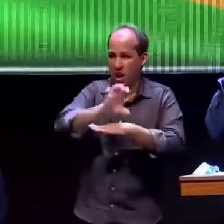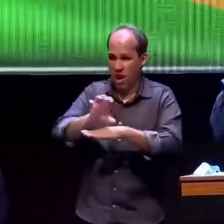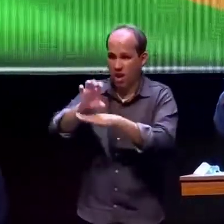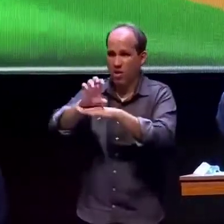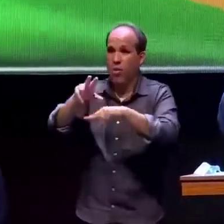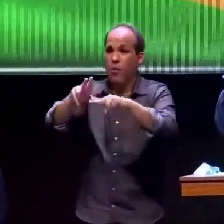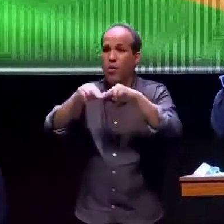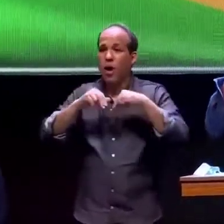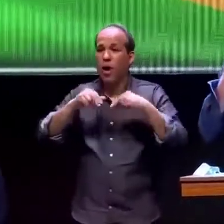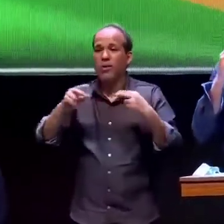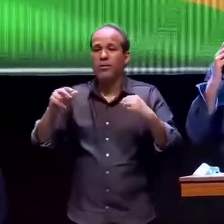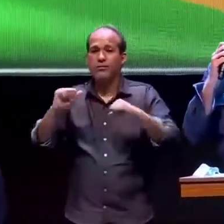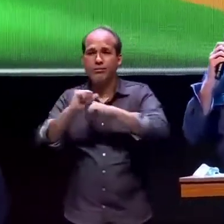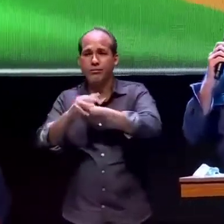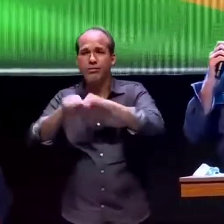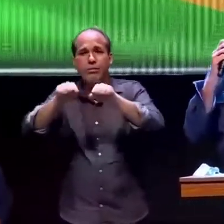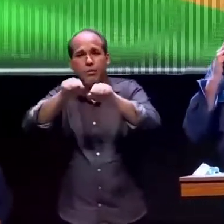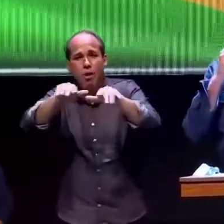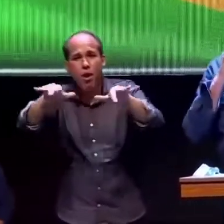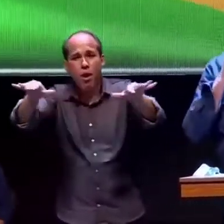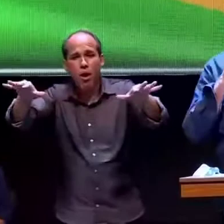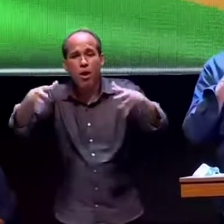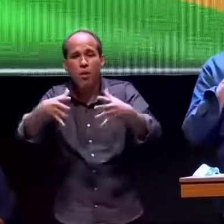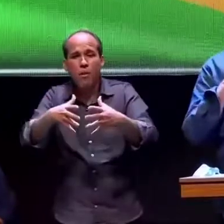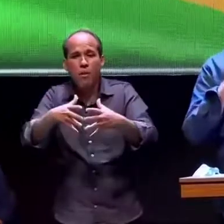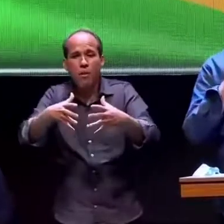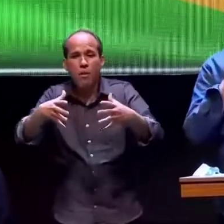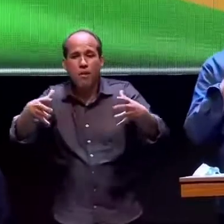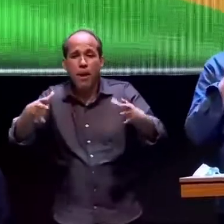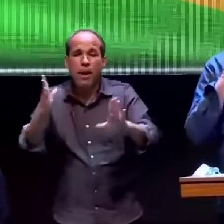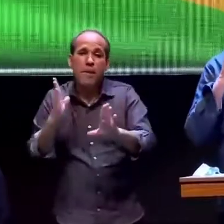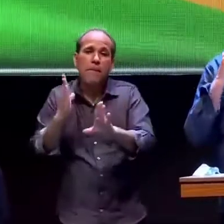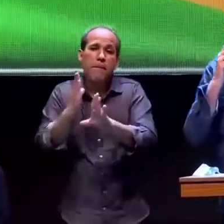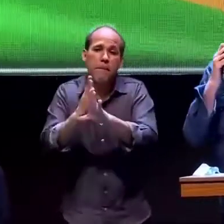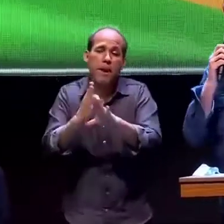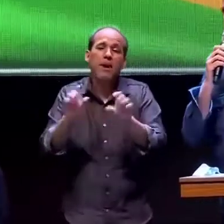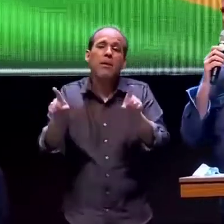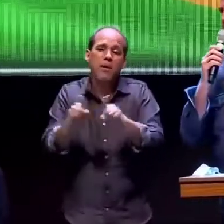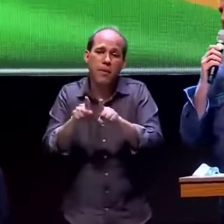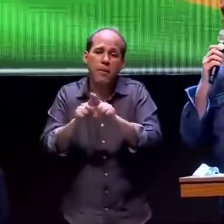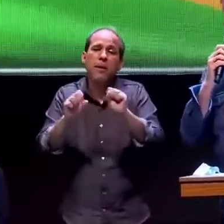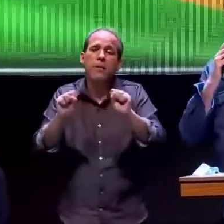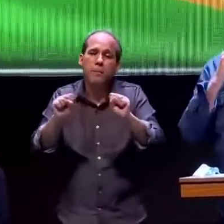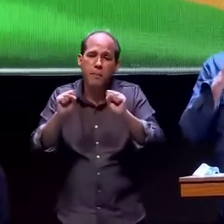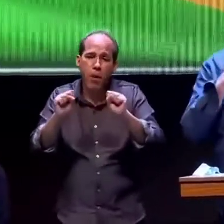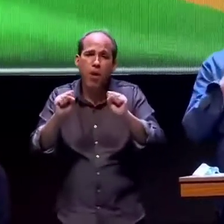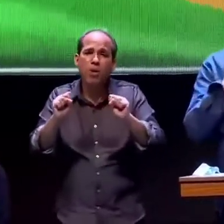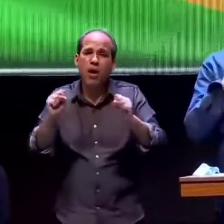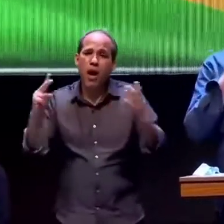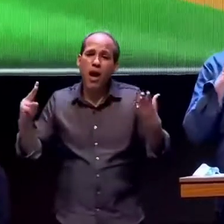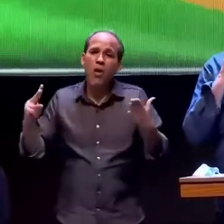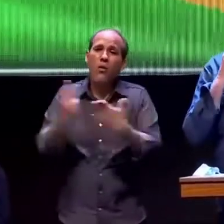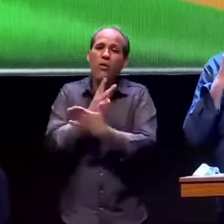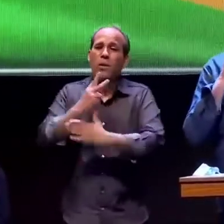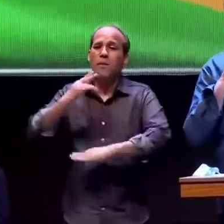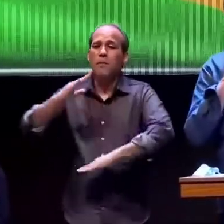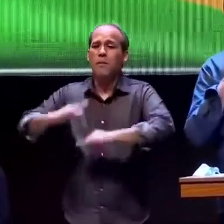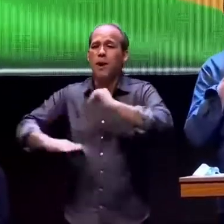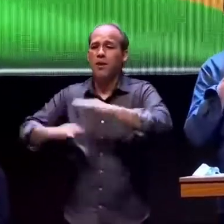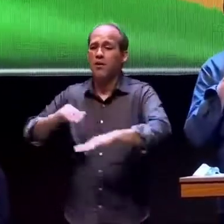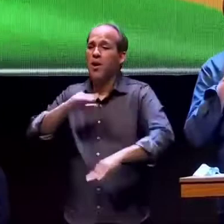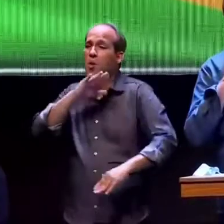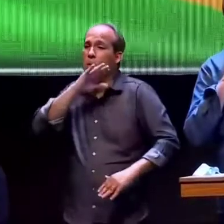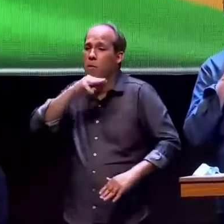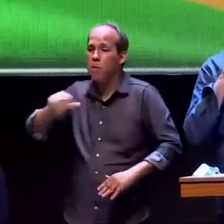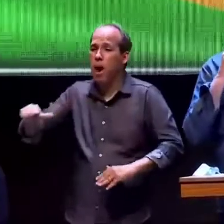incidência do Covid poderia suscitar suscitar a prática não desejável